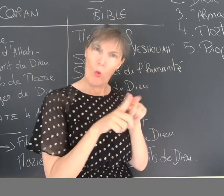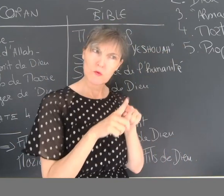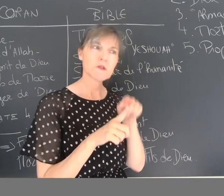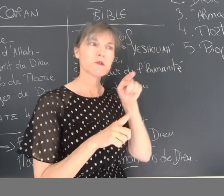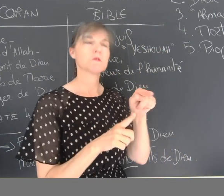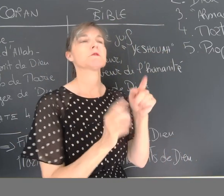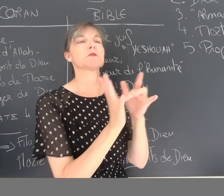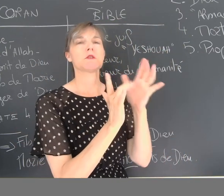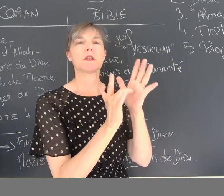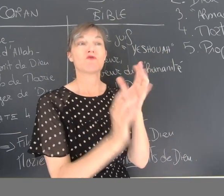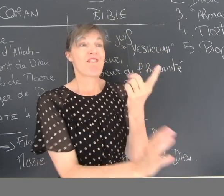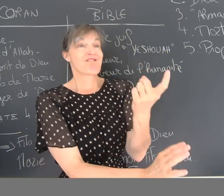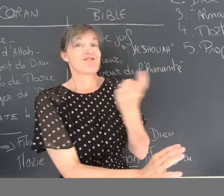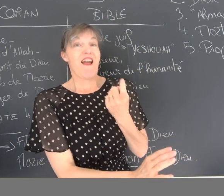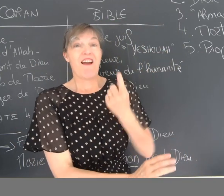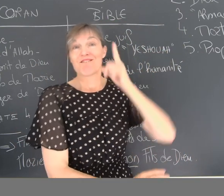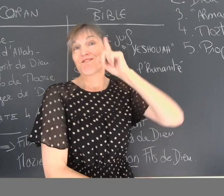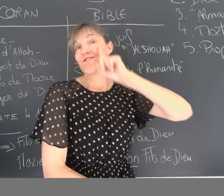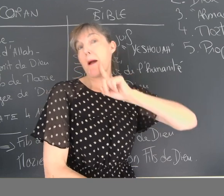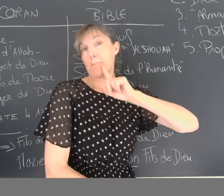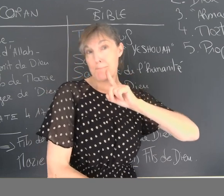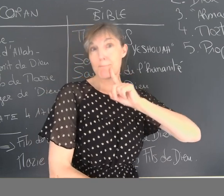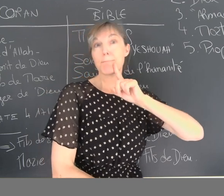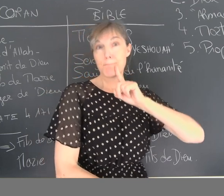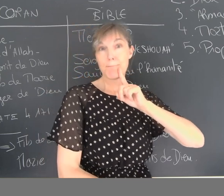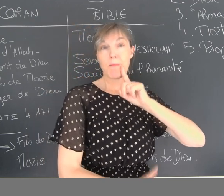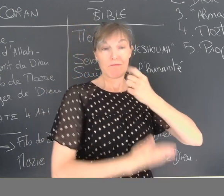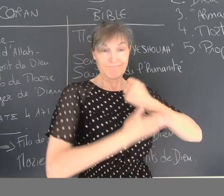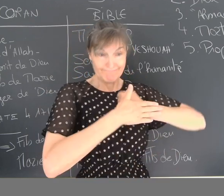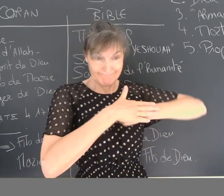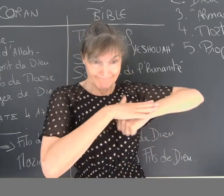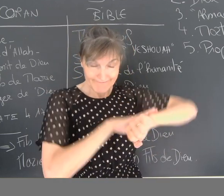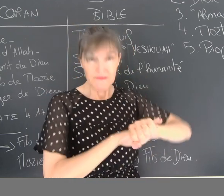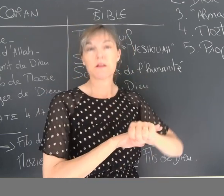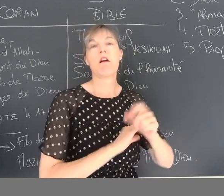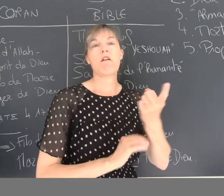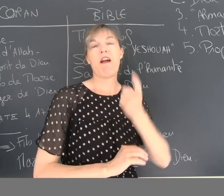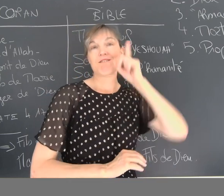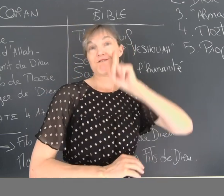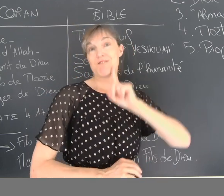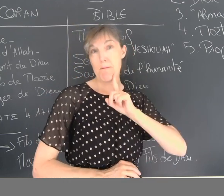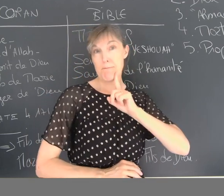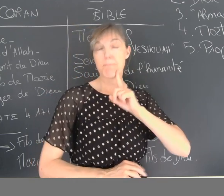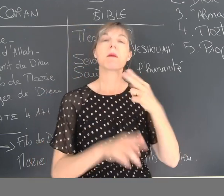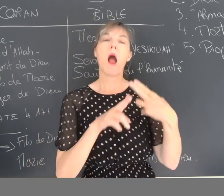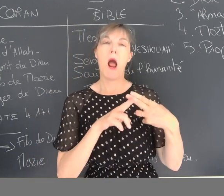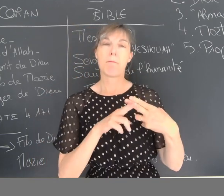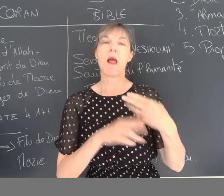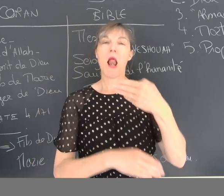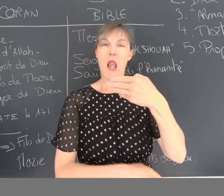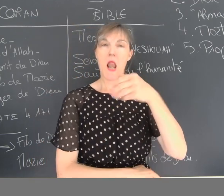En continuant la lecture et la recherche, on voit que Jésus, c'est le Fils de Marie.